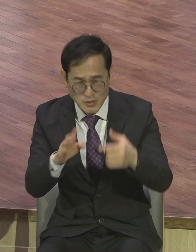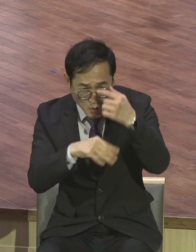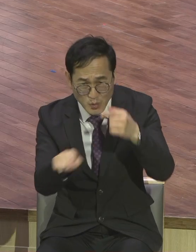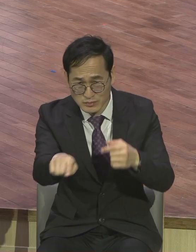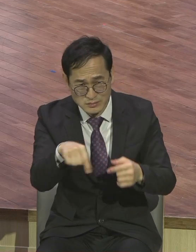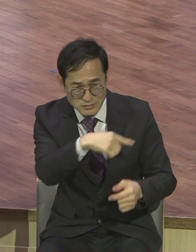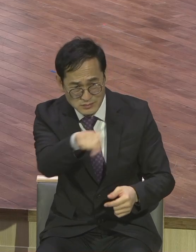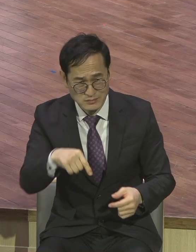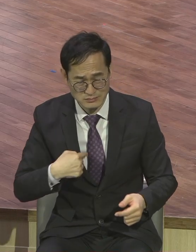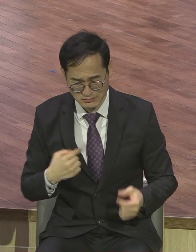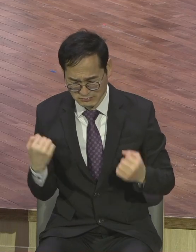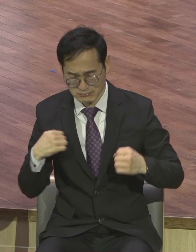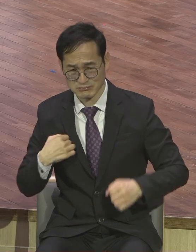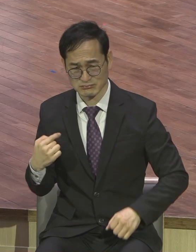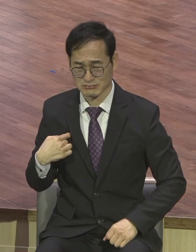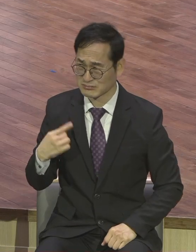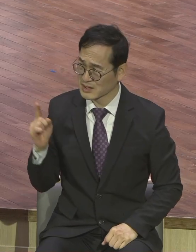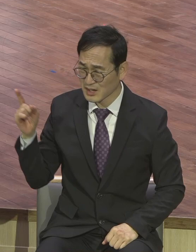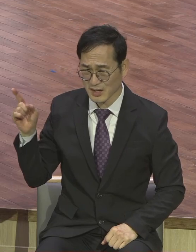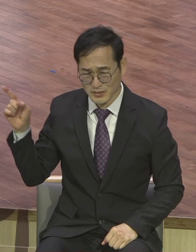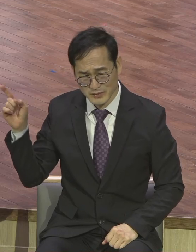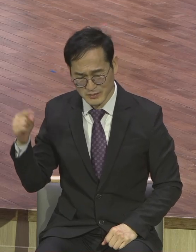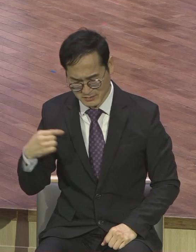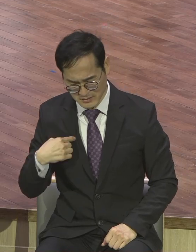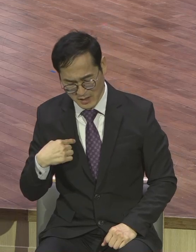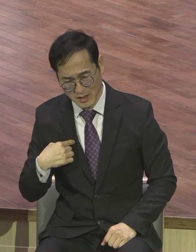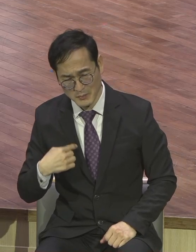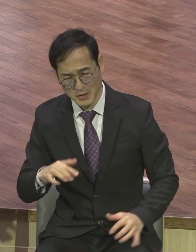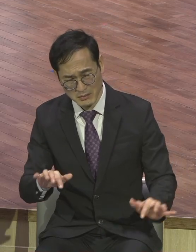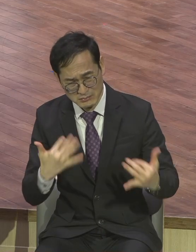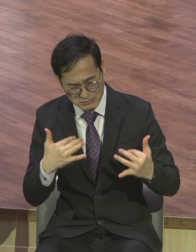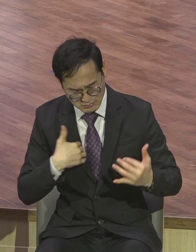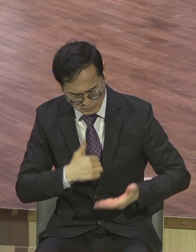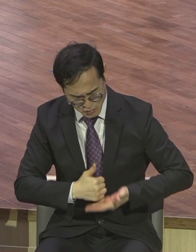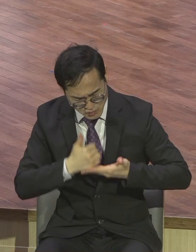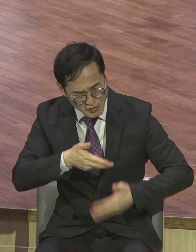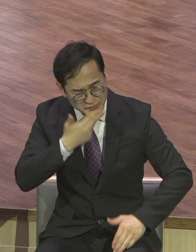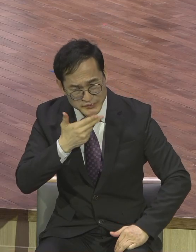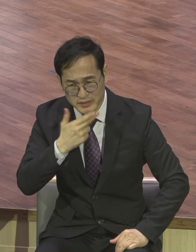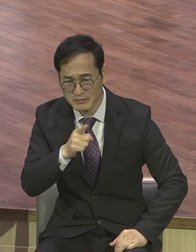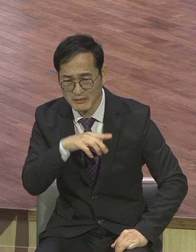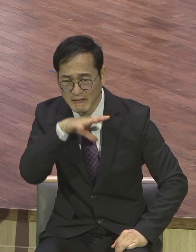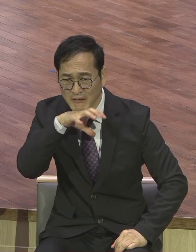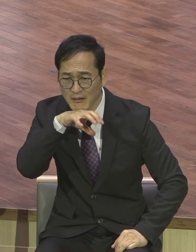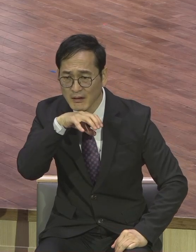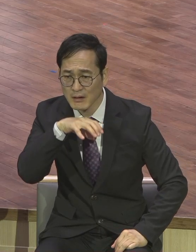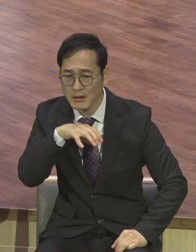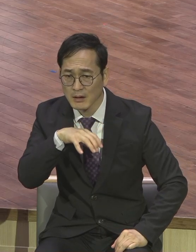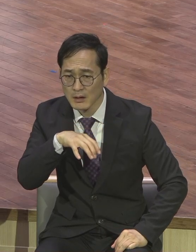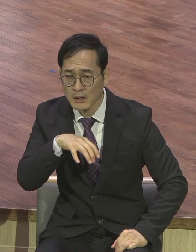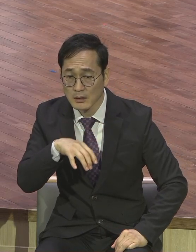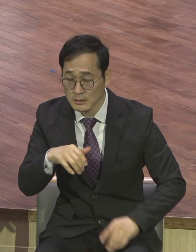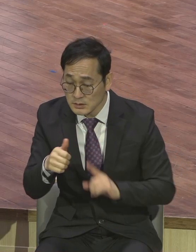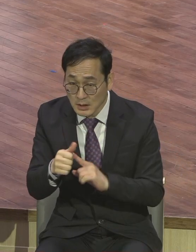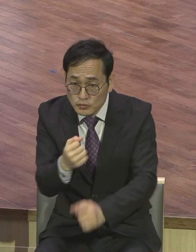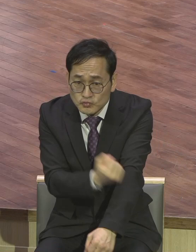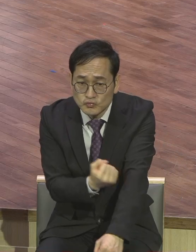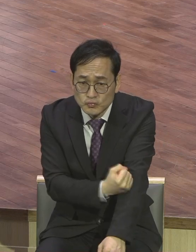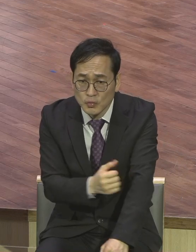사람인데 여원교회를 위해서 얼마나 심었습니까? 그 질문입니다. 심은